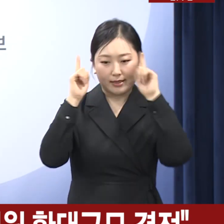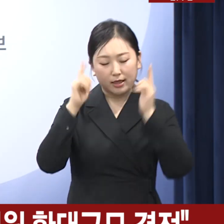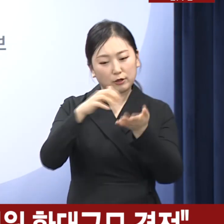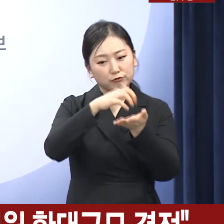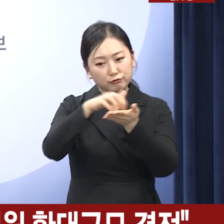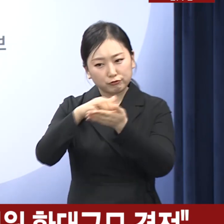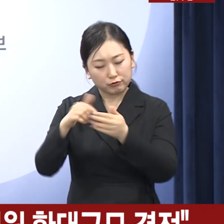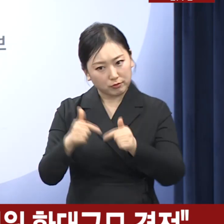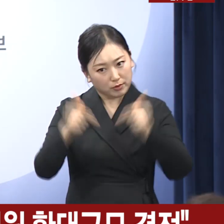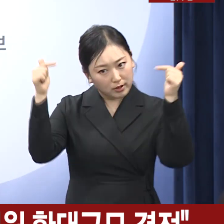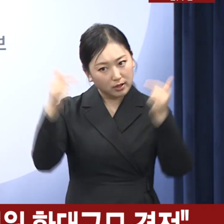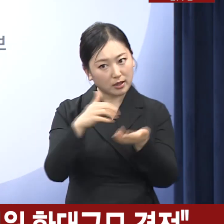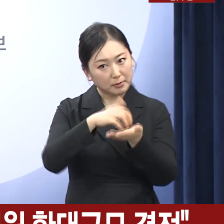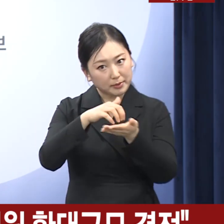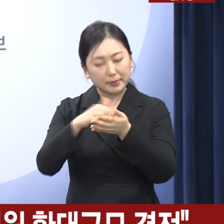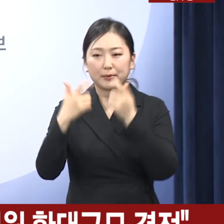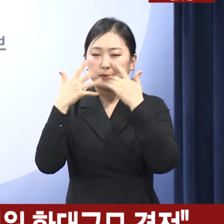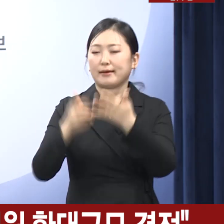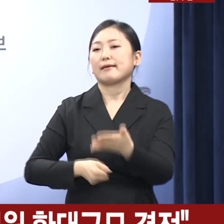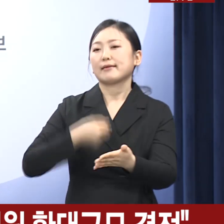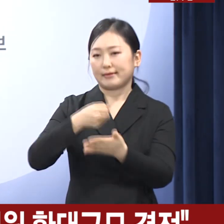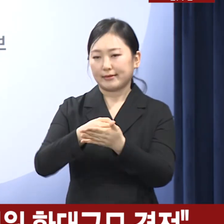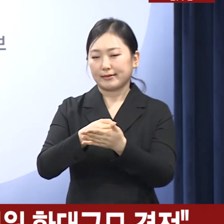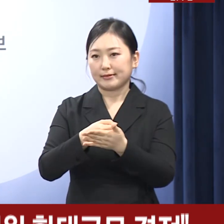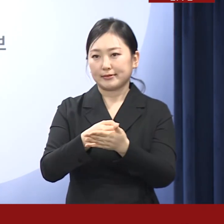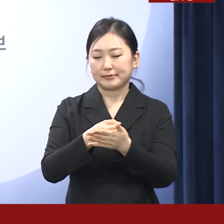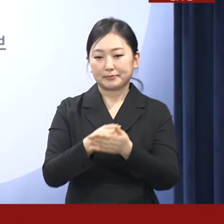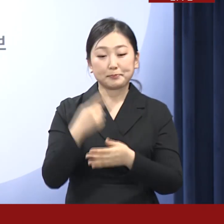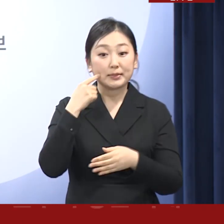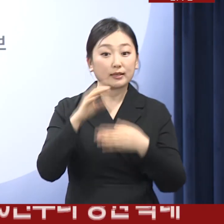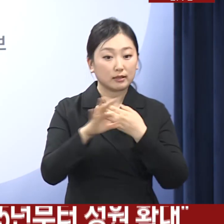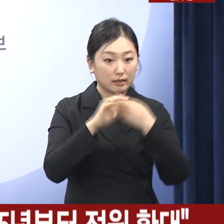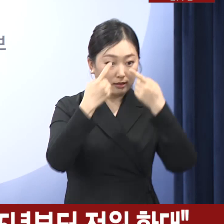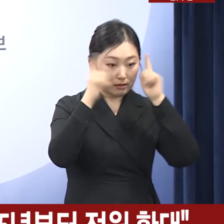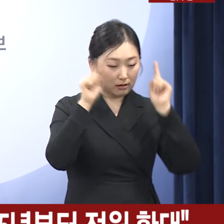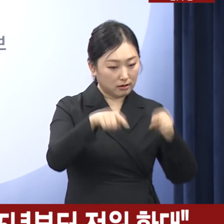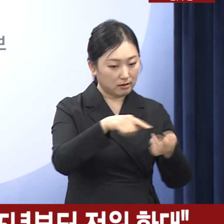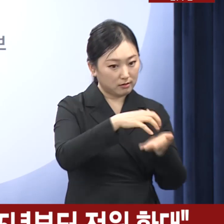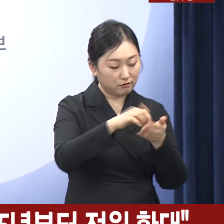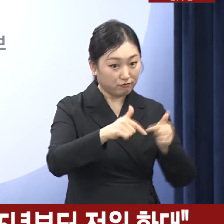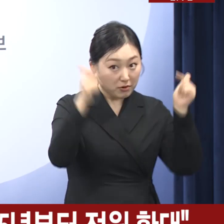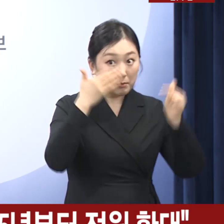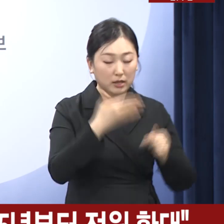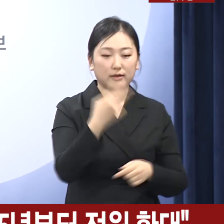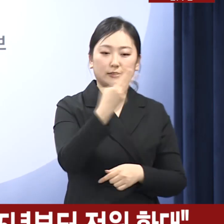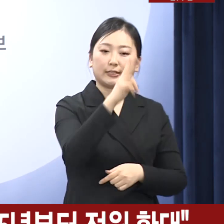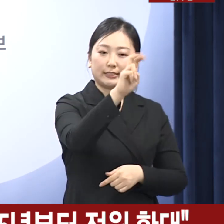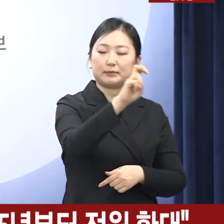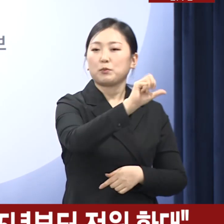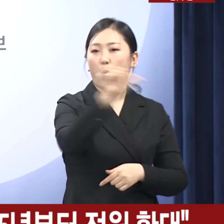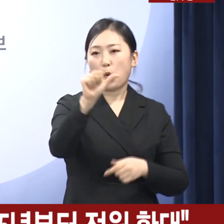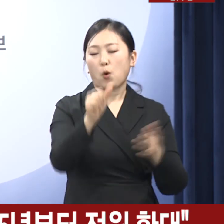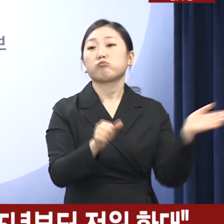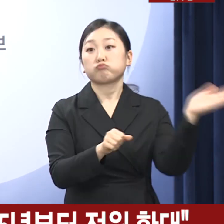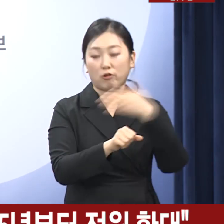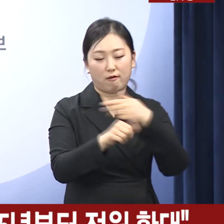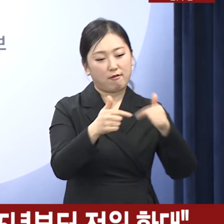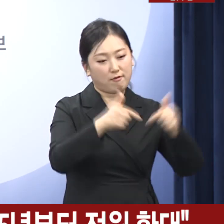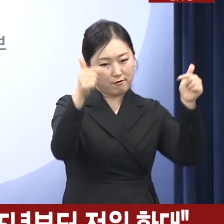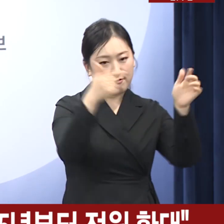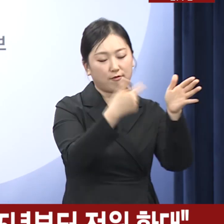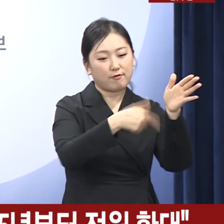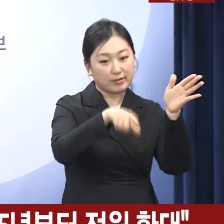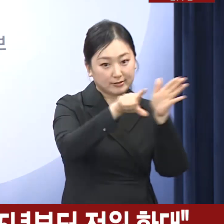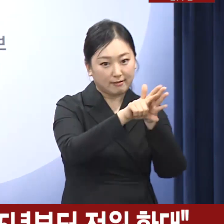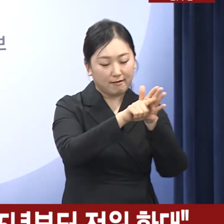결정하겠습니다. 증원 여력이 있는 경우에는 2025학년도부터 정원이 확대될 수 있도록